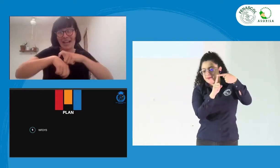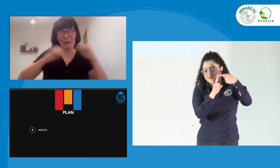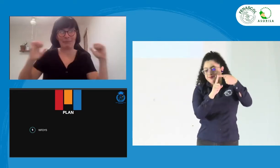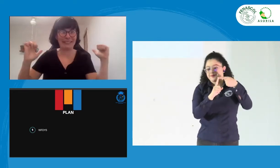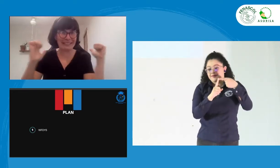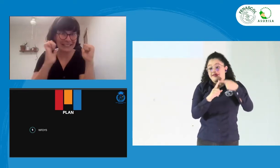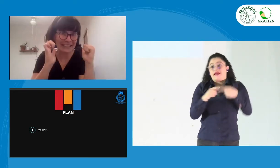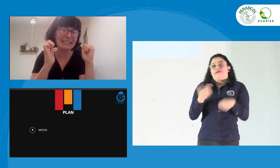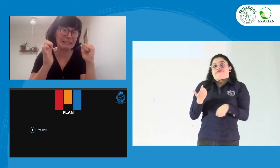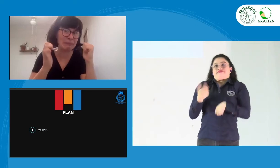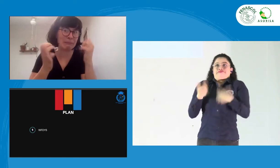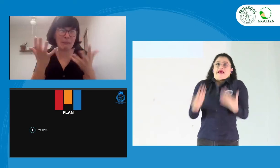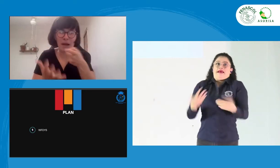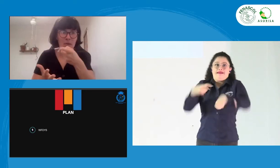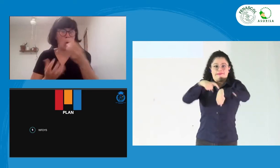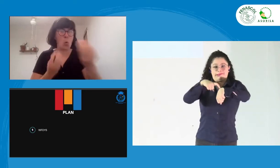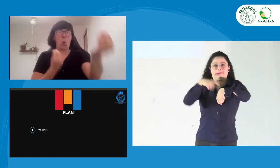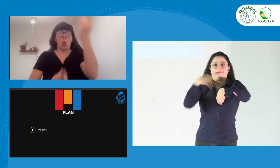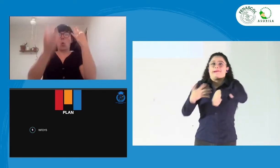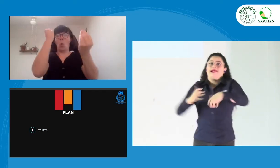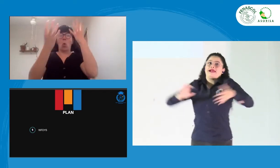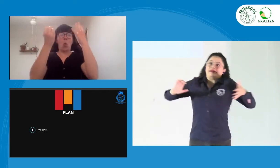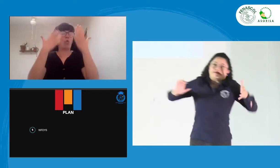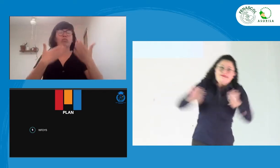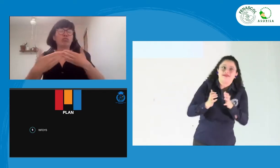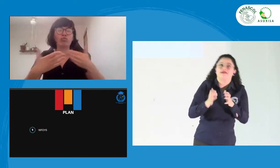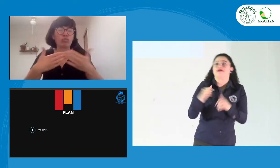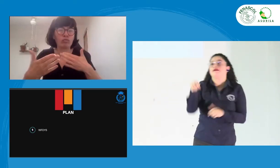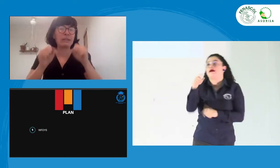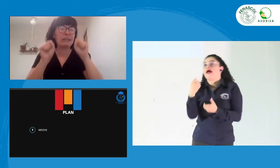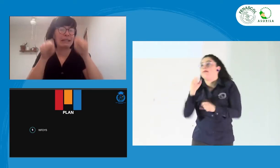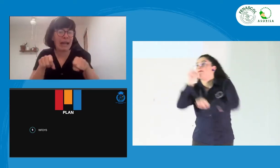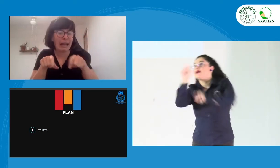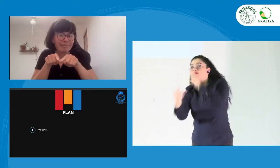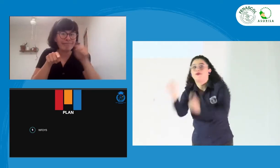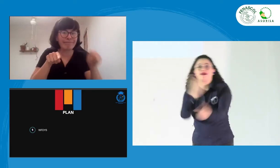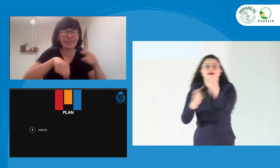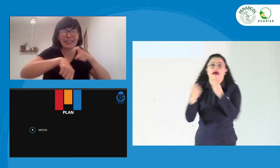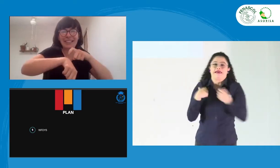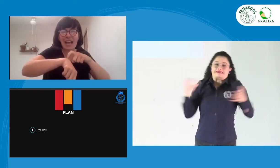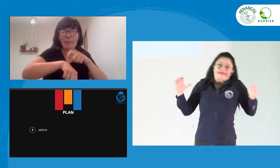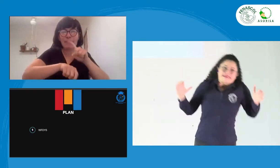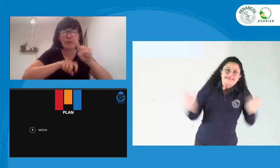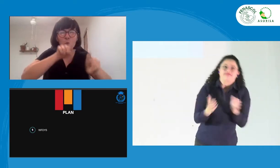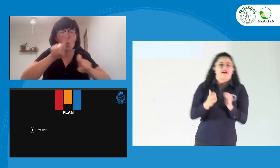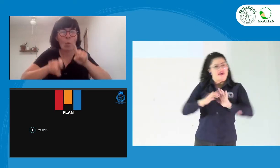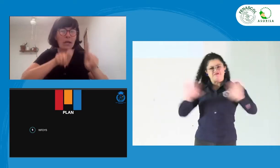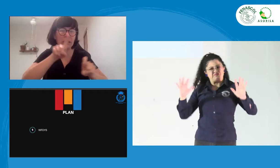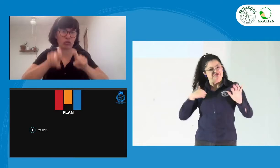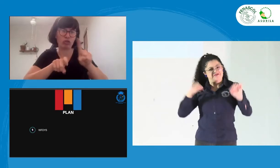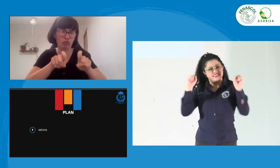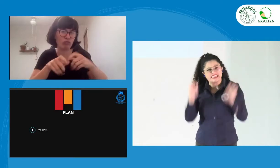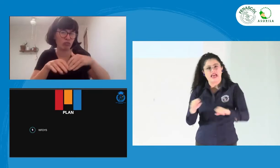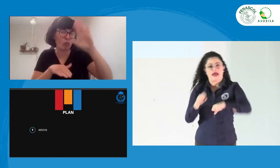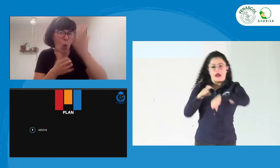que vamos a hablar acerca de la sección de jóvenes de la WFD. Probablemente, pues, haya cosas que no logre